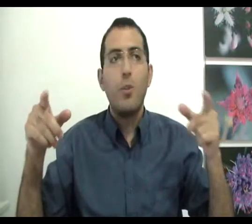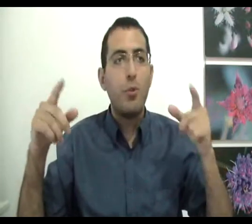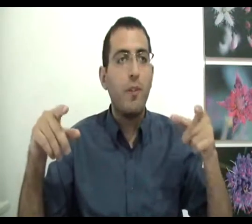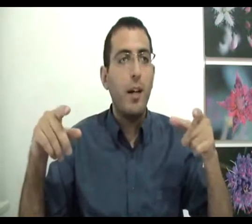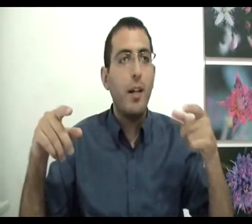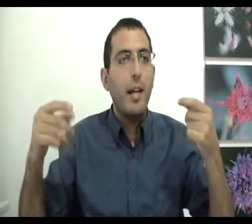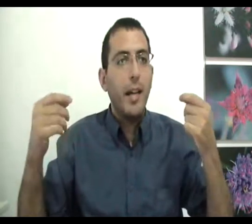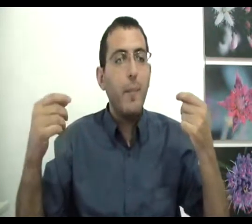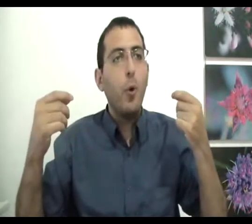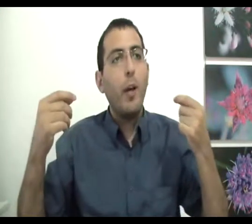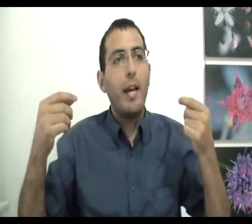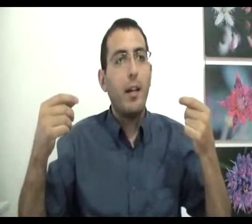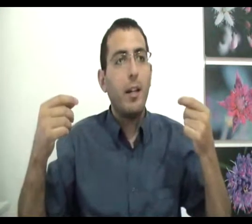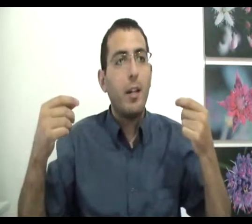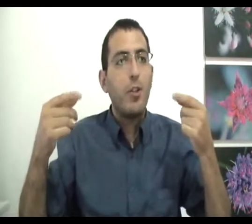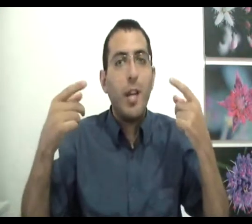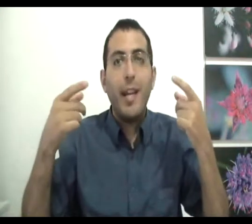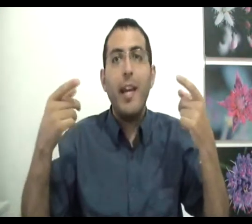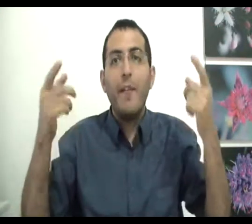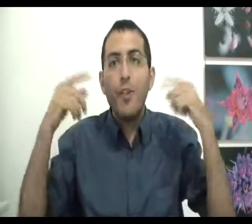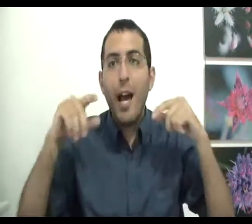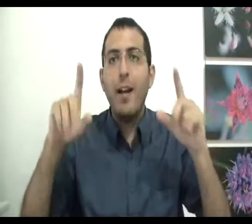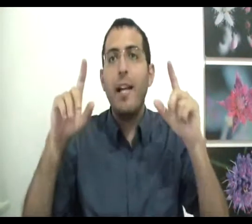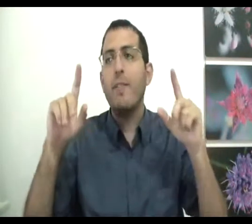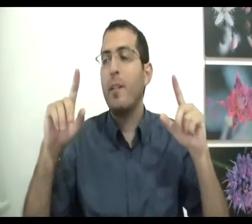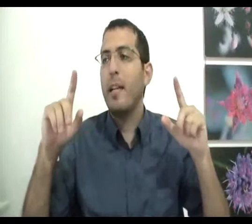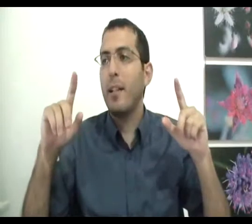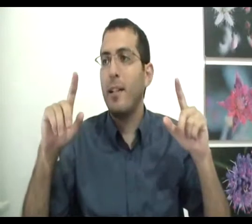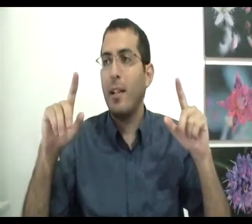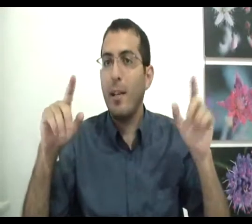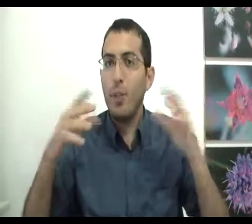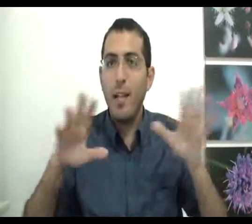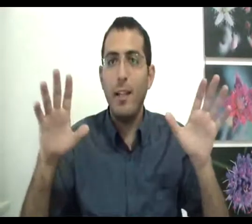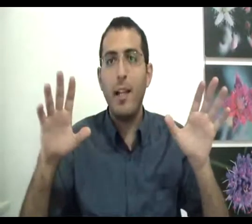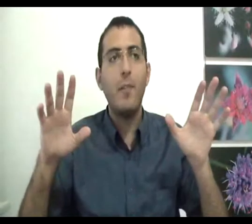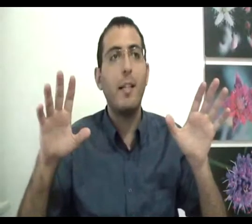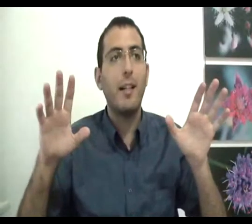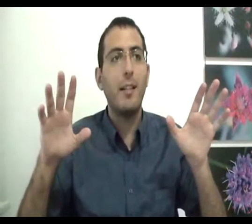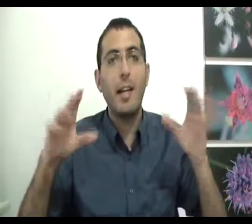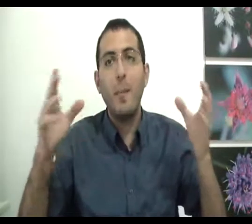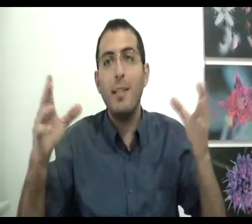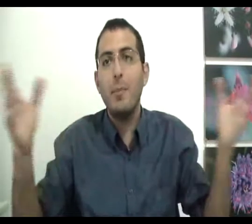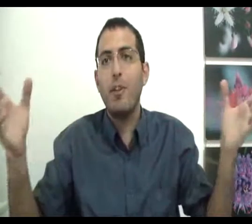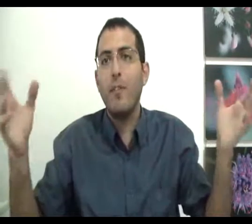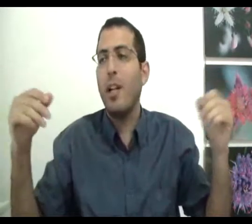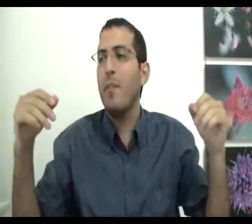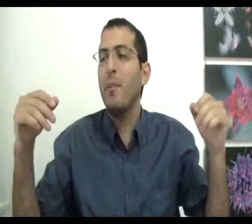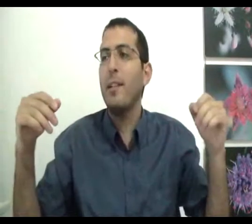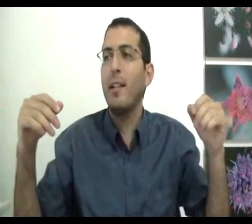תשובה, אם נוכיח שאי אפשר להבין מהי תחליט החיים שאין דרך להבין מהי תחליט החיים במילה זאת אומרת שאף אחד לא מבין מהי תחליט